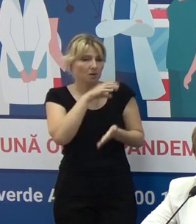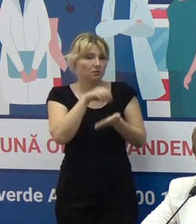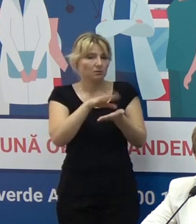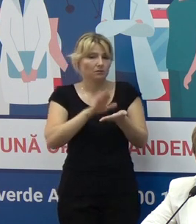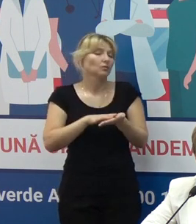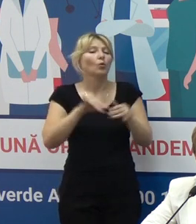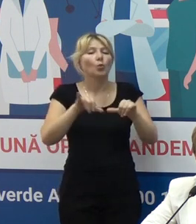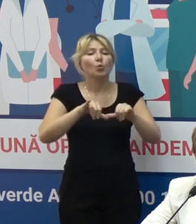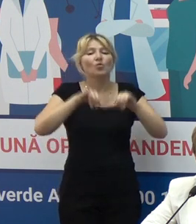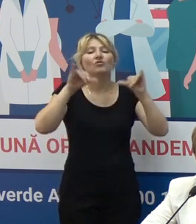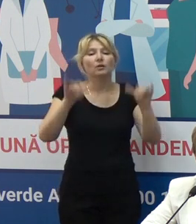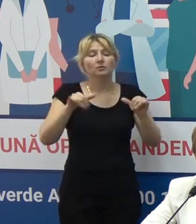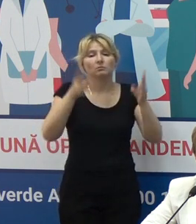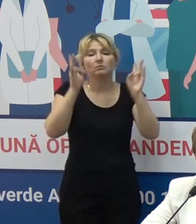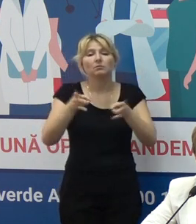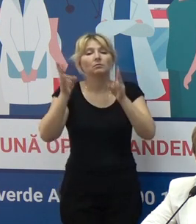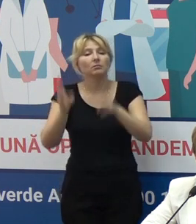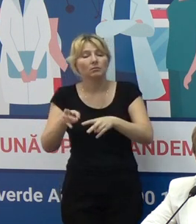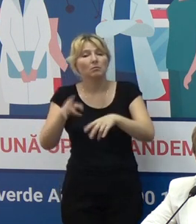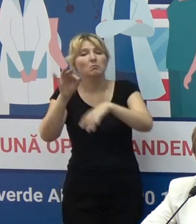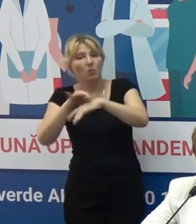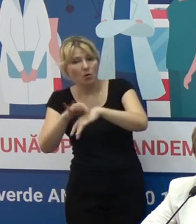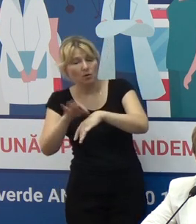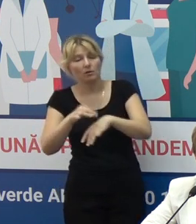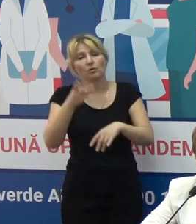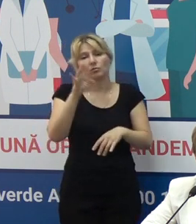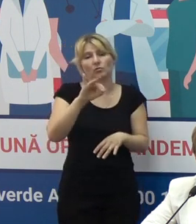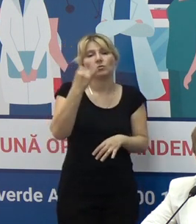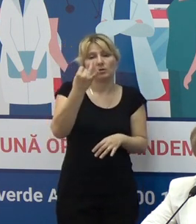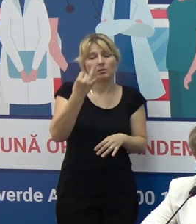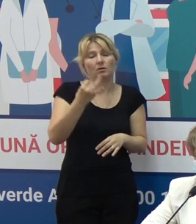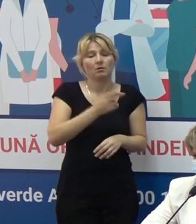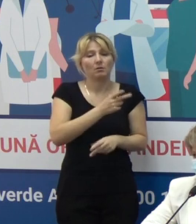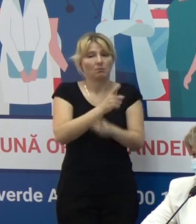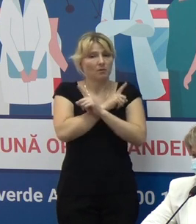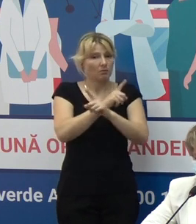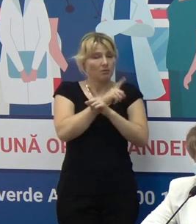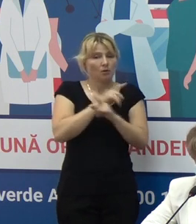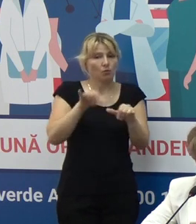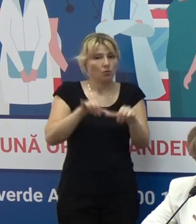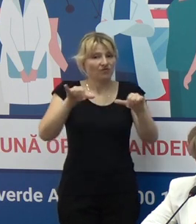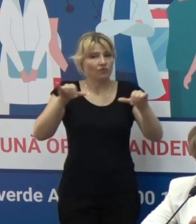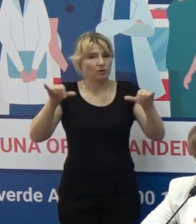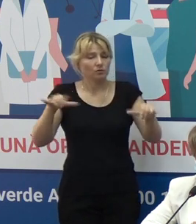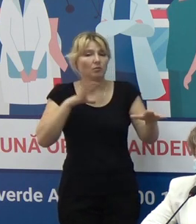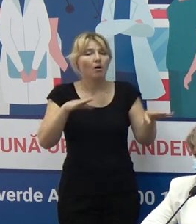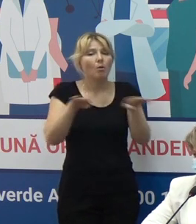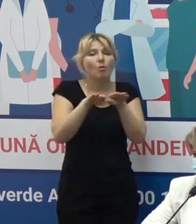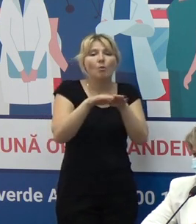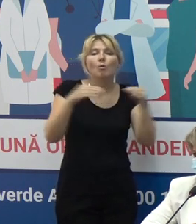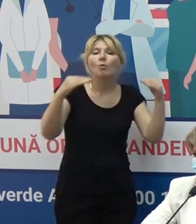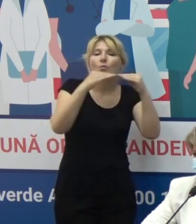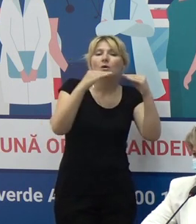creștere atât a incidenței cât și a cazurilor de dices care au fost înregistrate comparativ cu